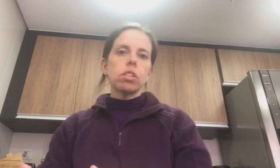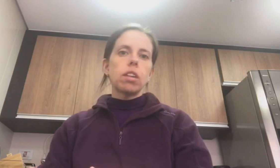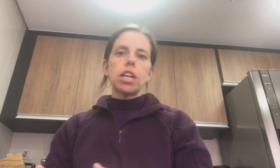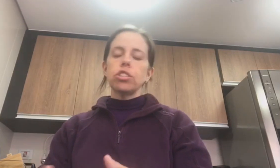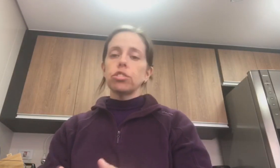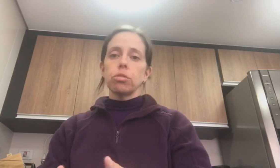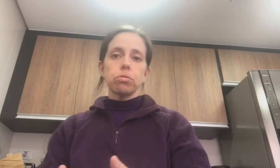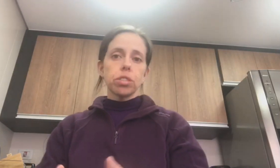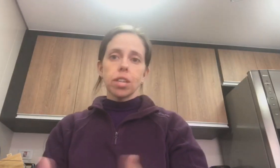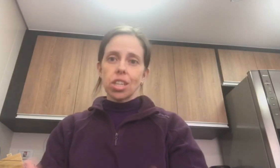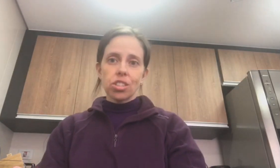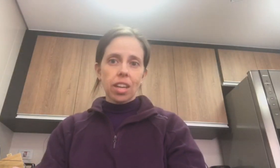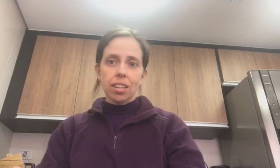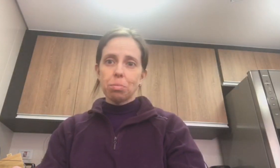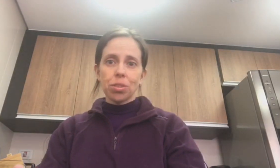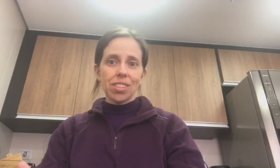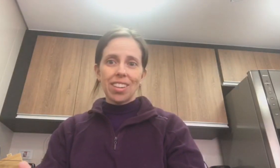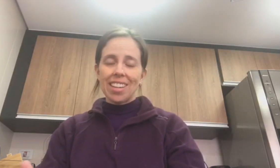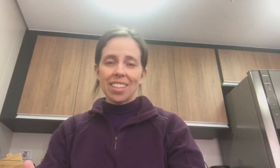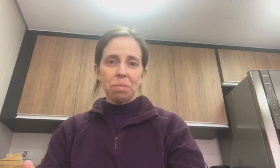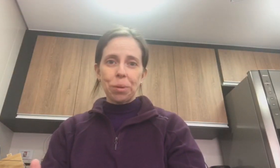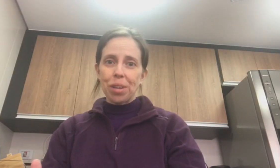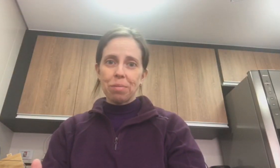celular. Gente, eu não consigo acreditar que o meu celular tá com problema.